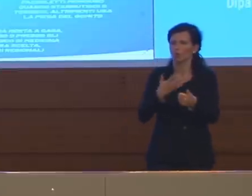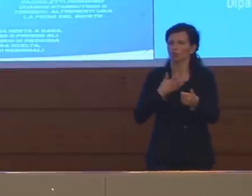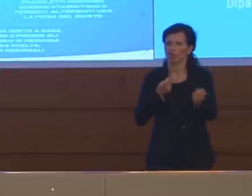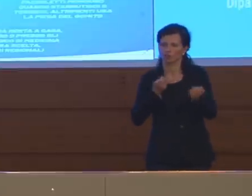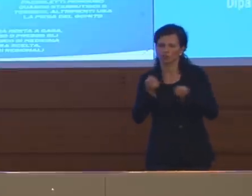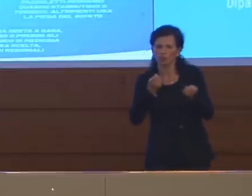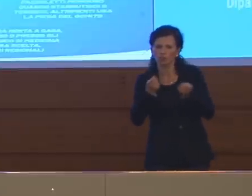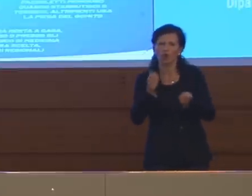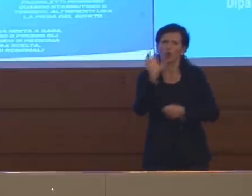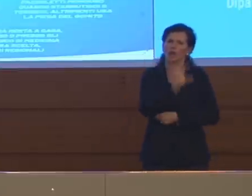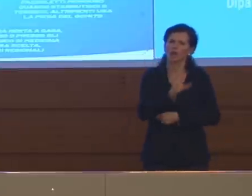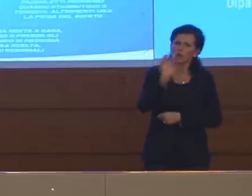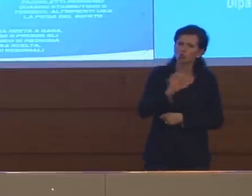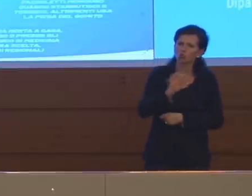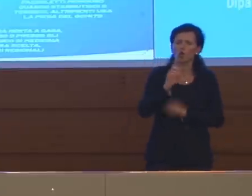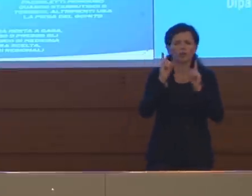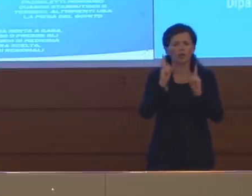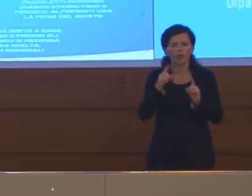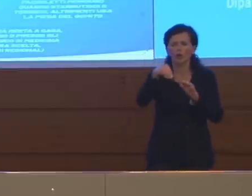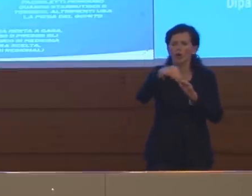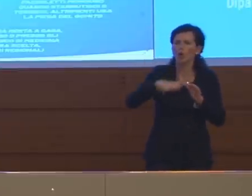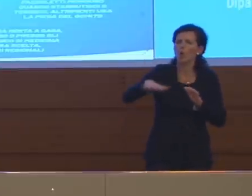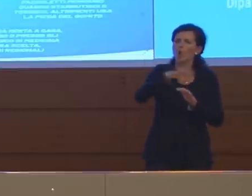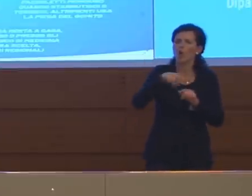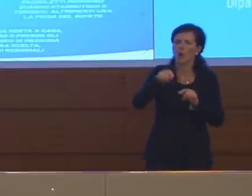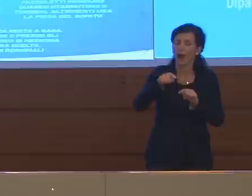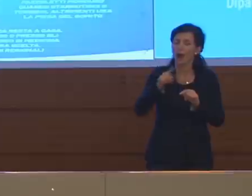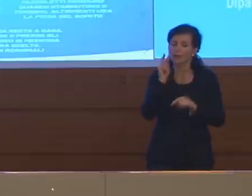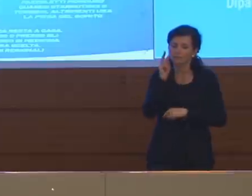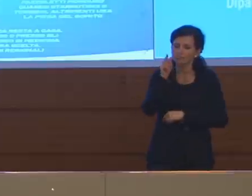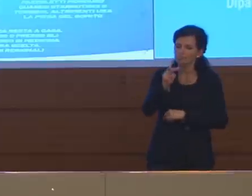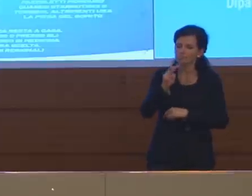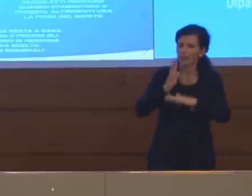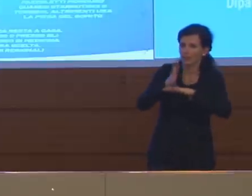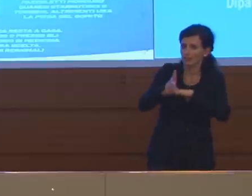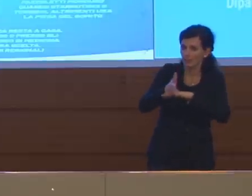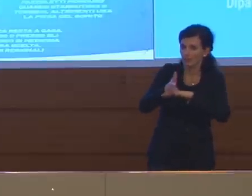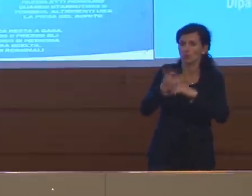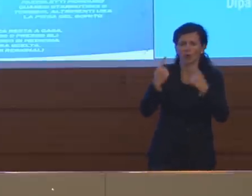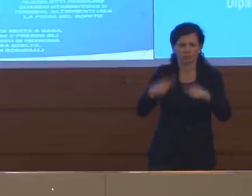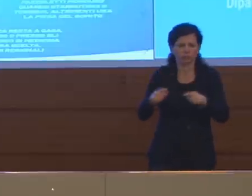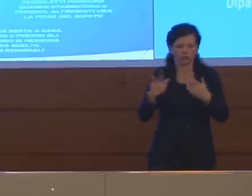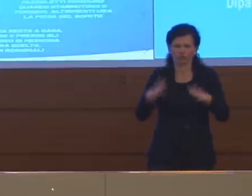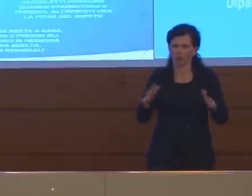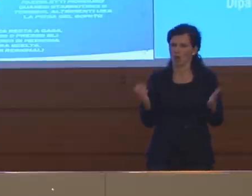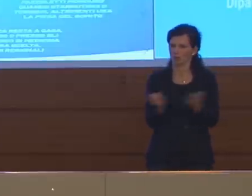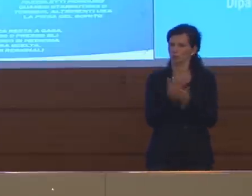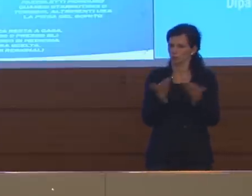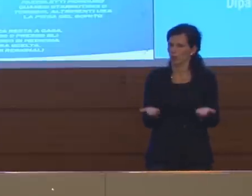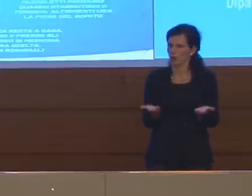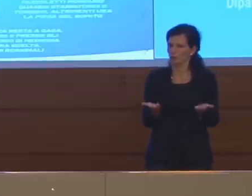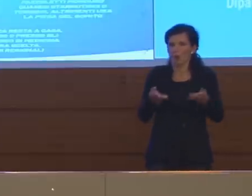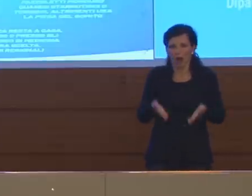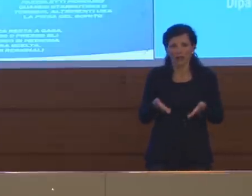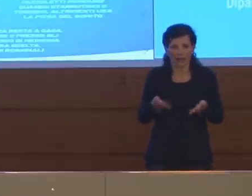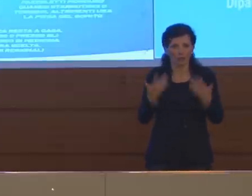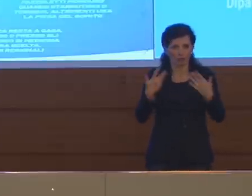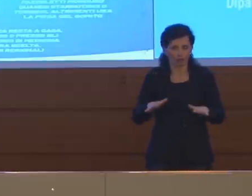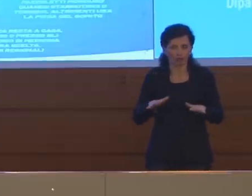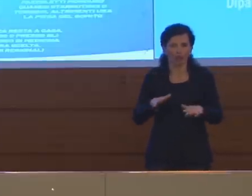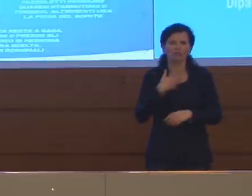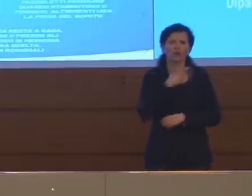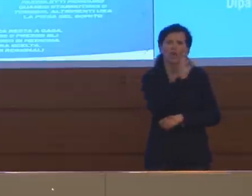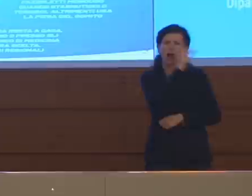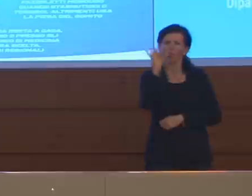regionale e locale che va a individuare puntualmente e questo sta già avvenendo. Molte delle zone rosse sono provvedimenti che sono stati adottati